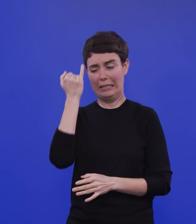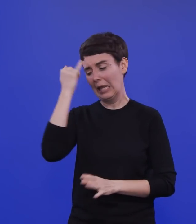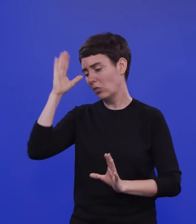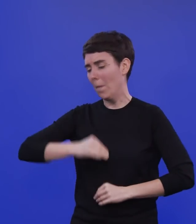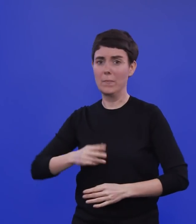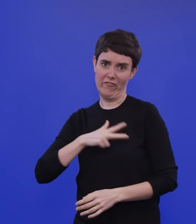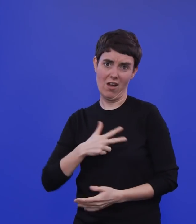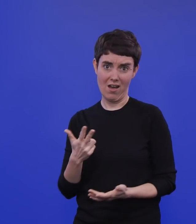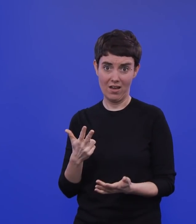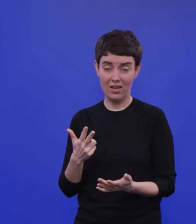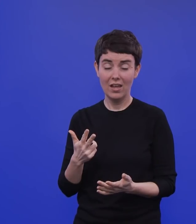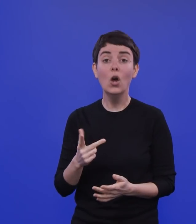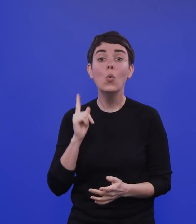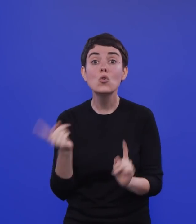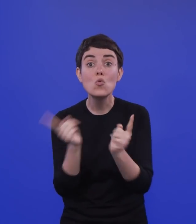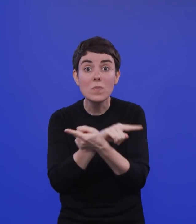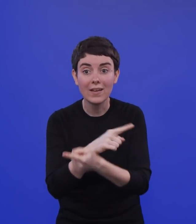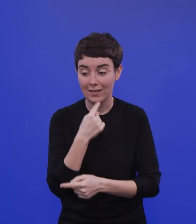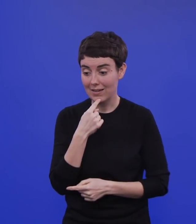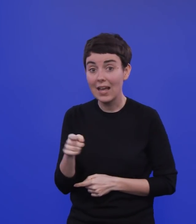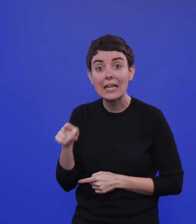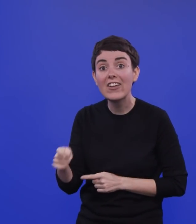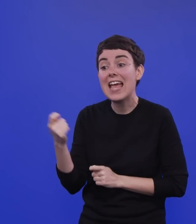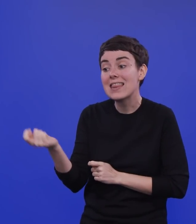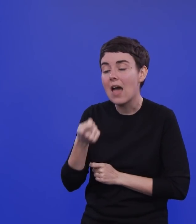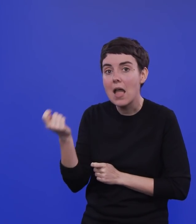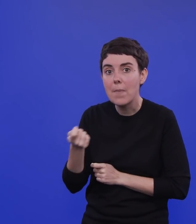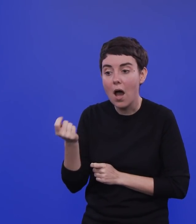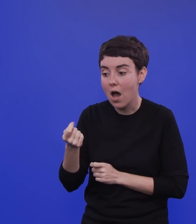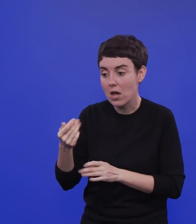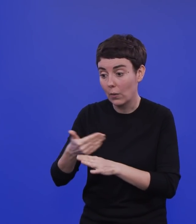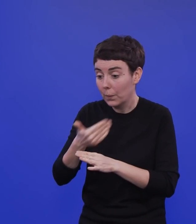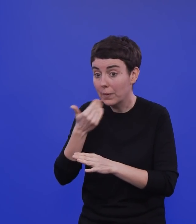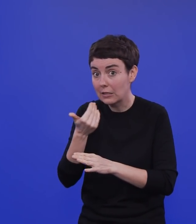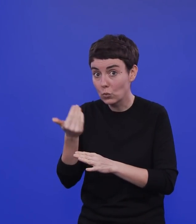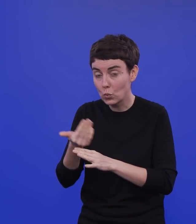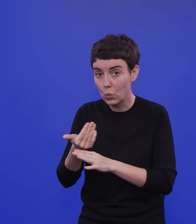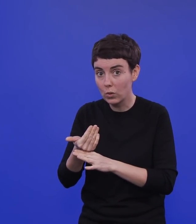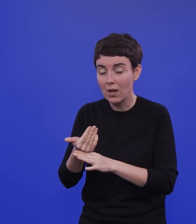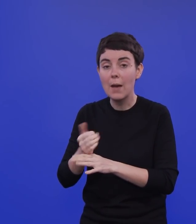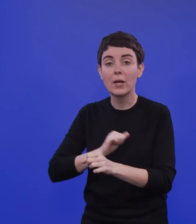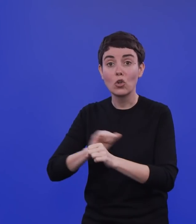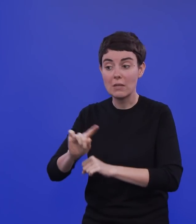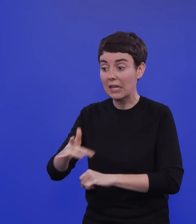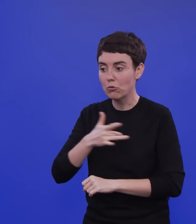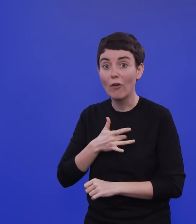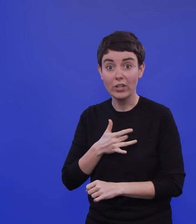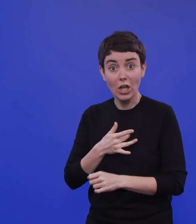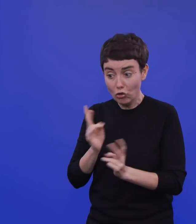wenn jemand nicht der Treiber ist, dass der dann auch keine Relevanz hat. Also wir leisten alle den gleichen Beitrag zu diesem Problem. Das war ja die